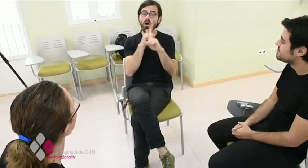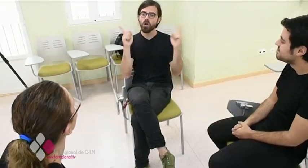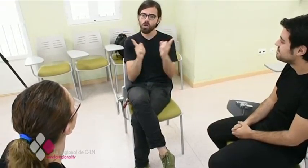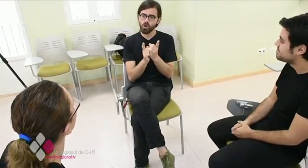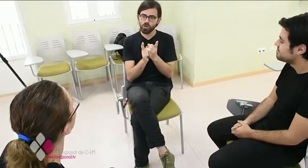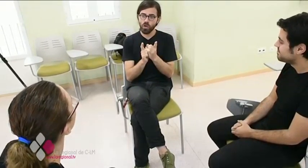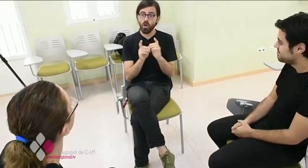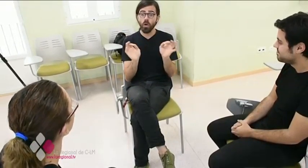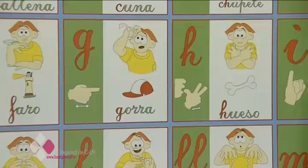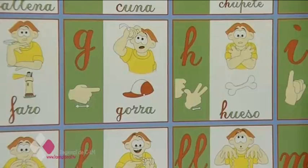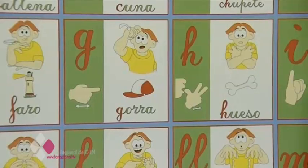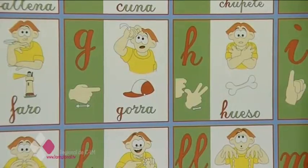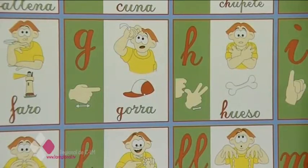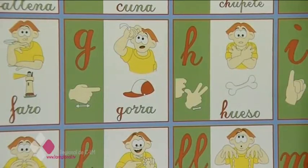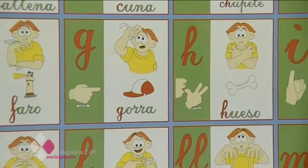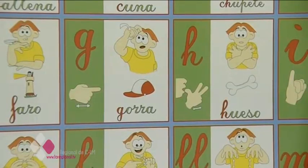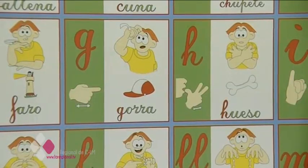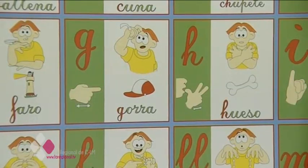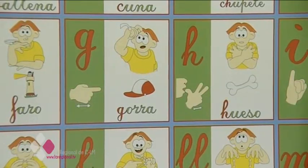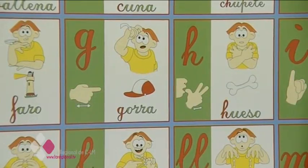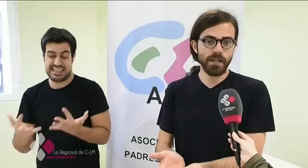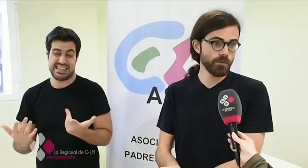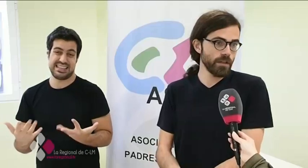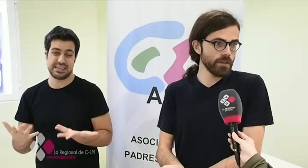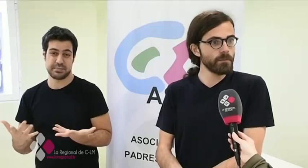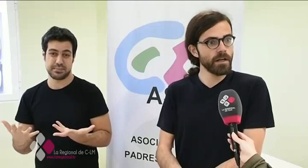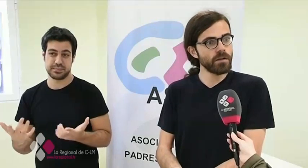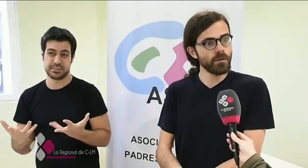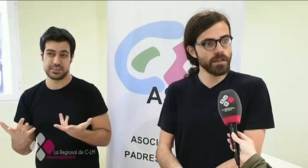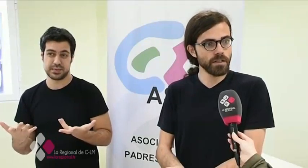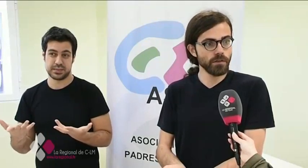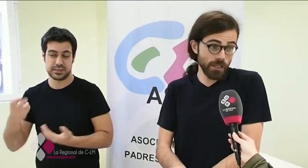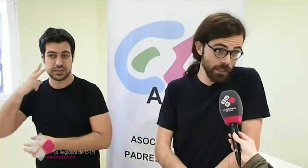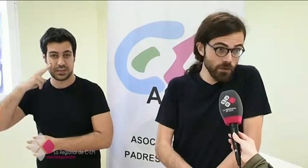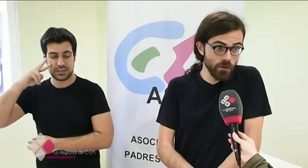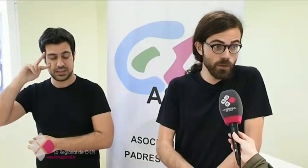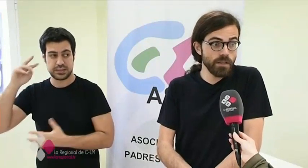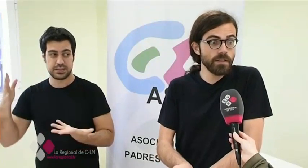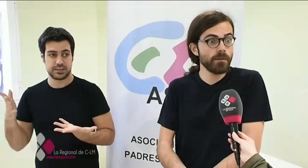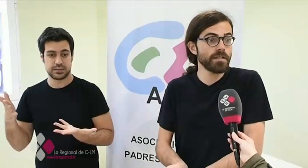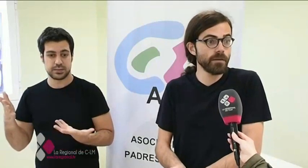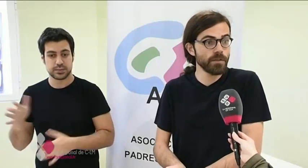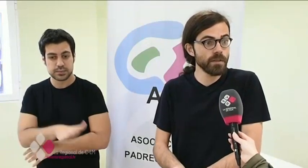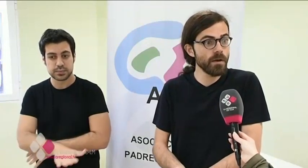al desarrollo intelectual del alumno, aunque sea oyente. La estimulación temprana con lengua de signos en niños normoyentes es bastante positiva